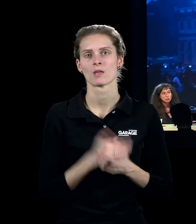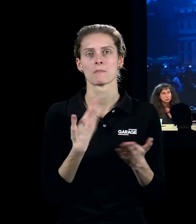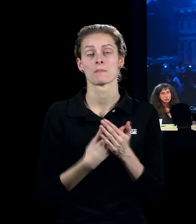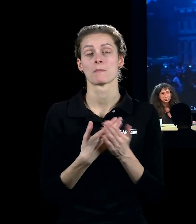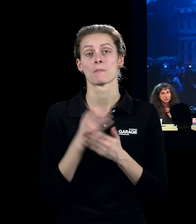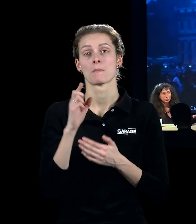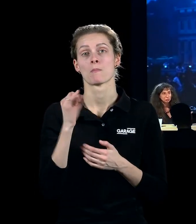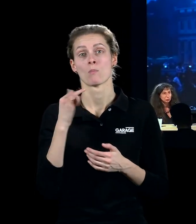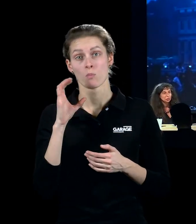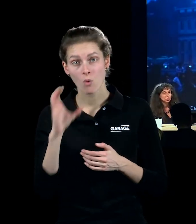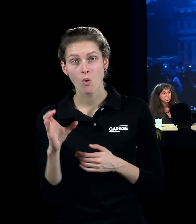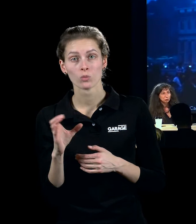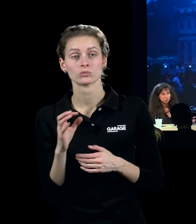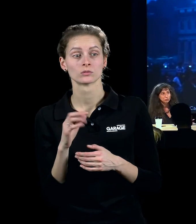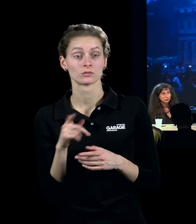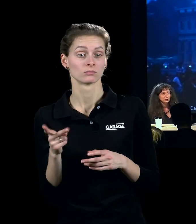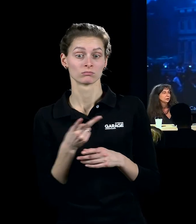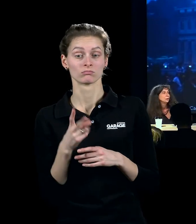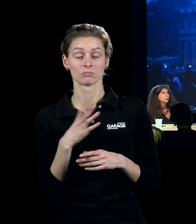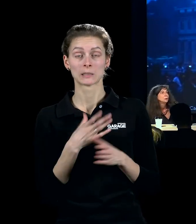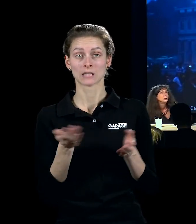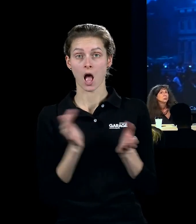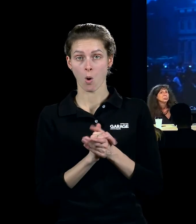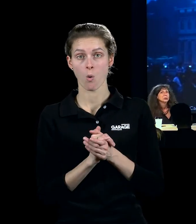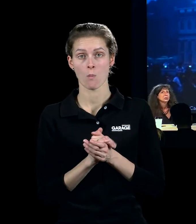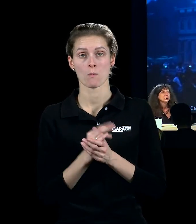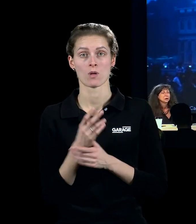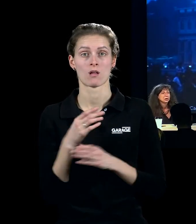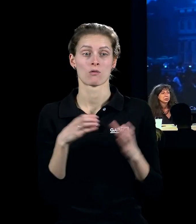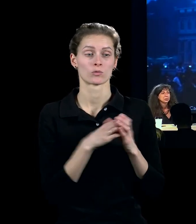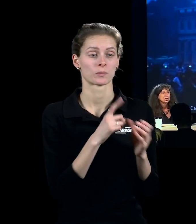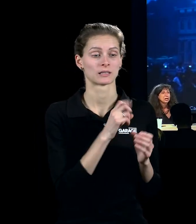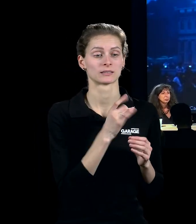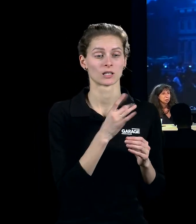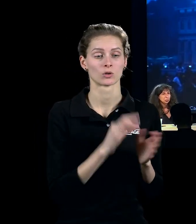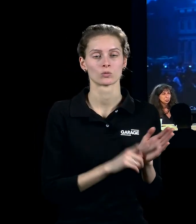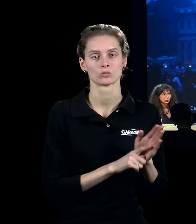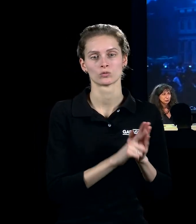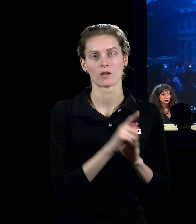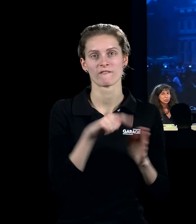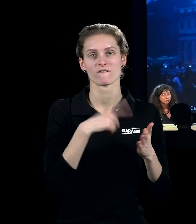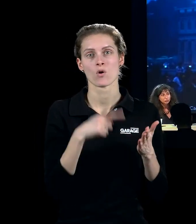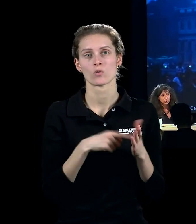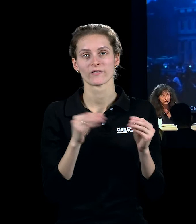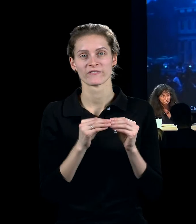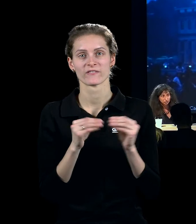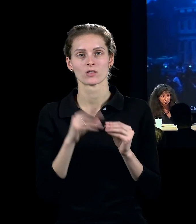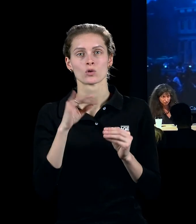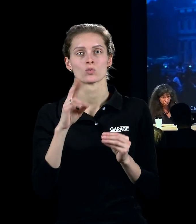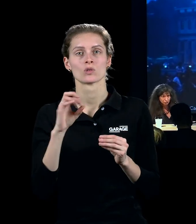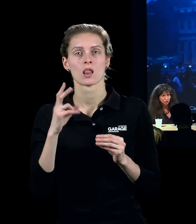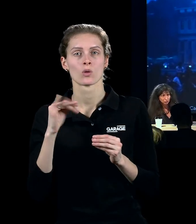Бойс, например. Хотя с Бойсом они тоже были прекрасно знакомы. Группа Зира начиналась в том же городе Дюссельдовске, где